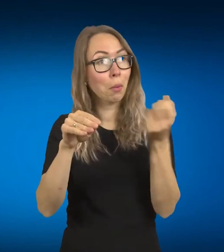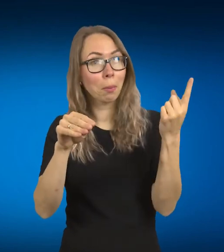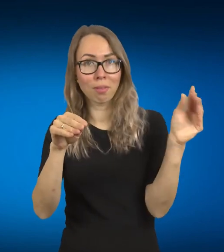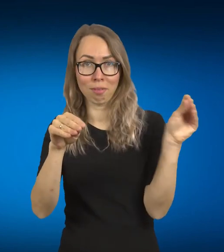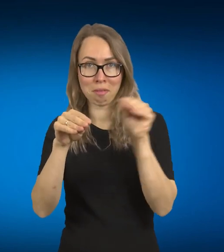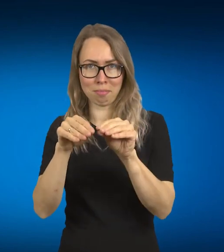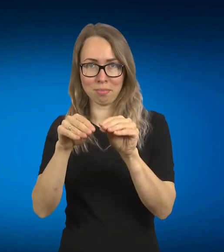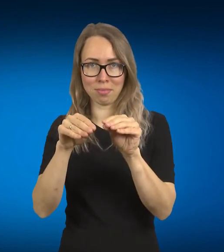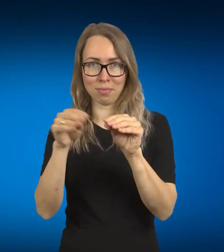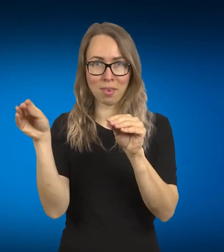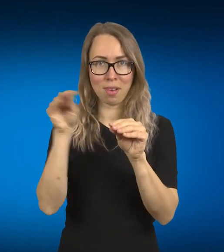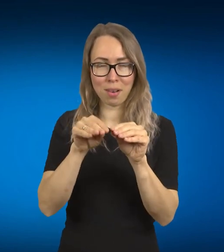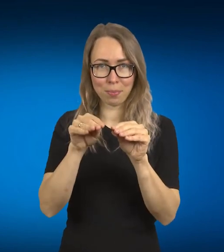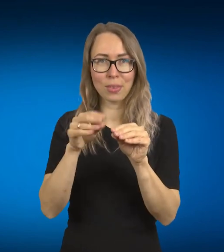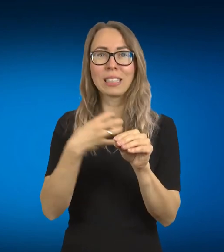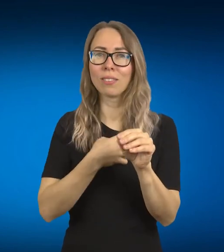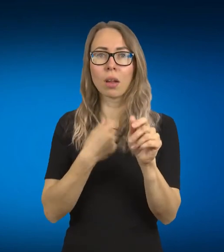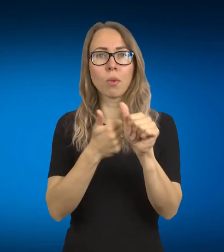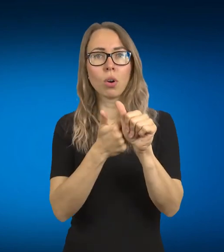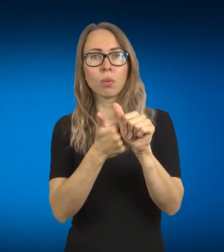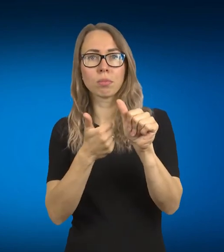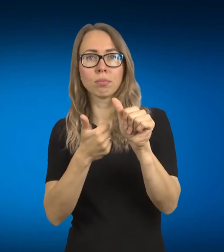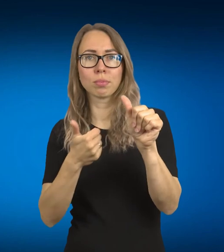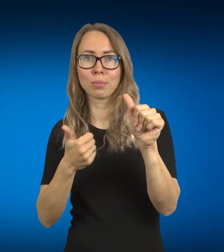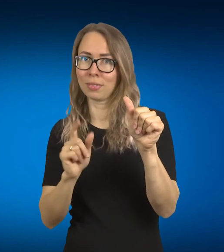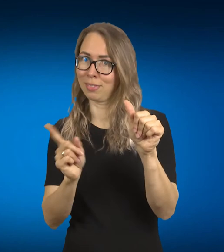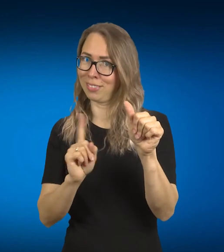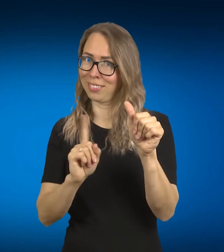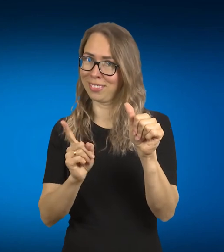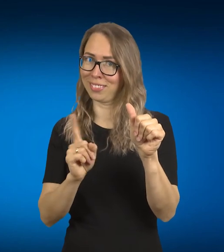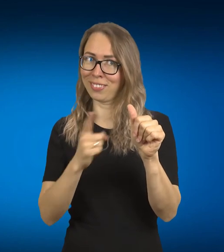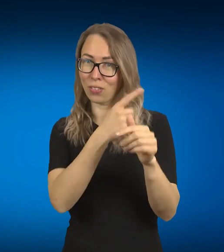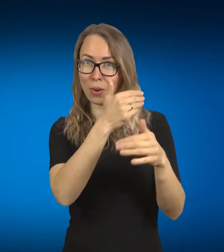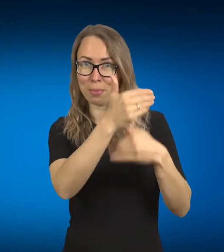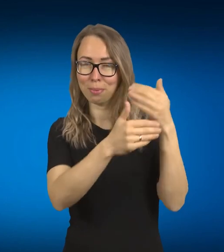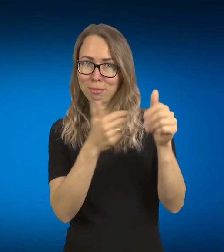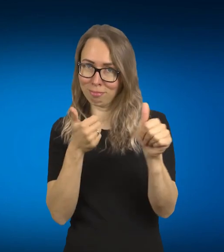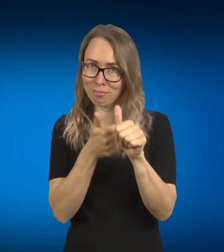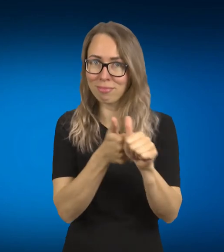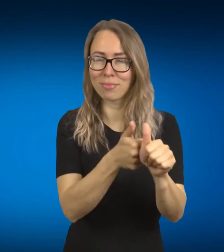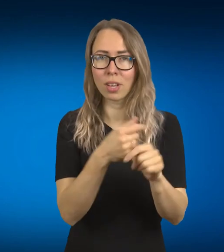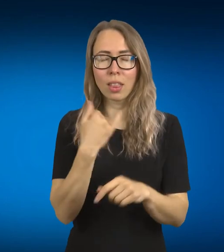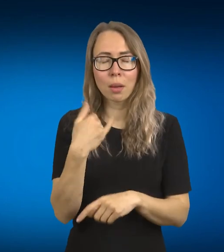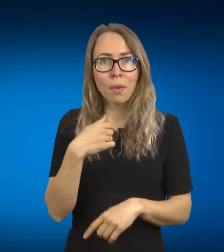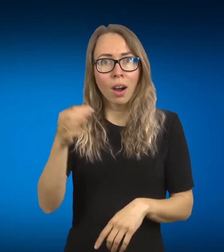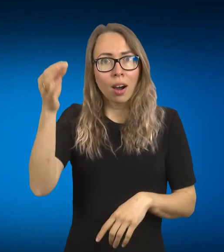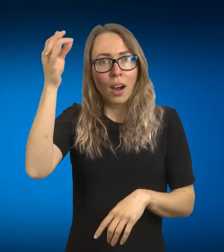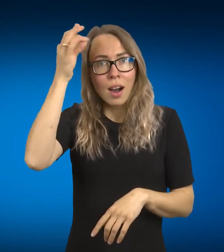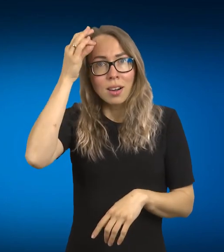neatsilikti nuo tendencijų, bet man tik kažkaip priminiai labai didelį įspadį padarė, jau